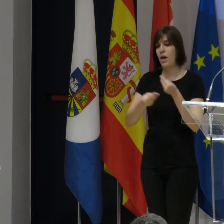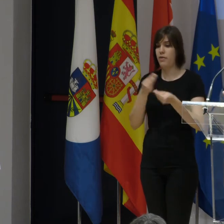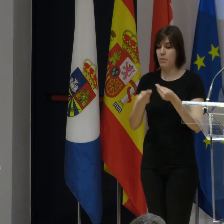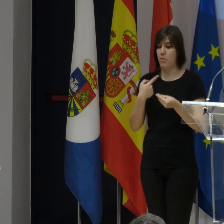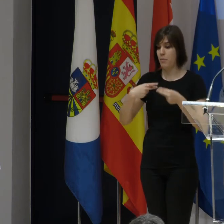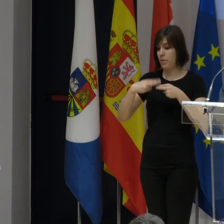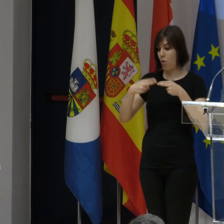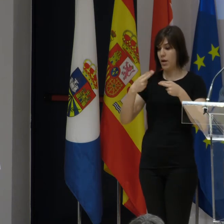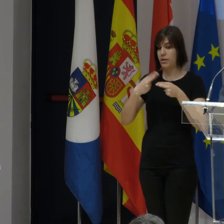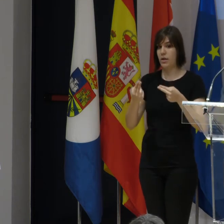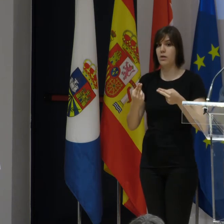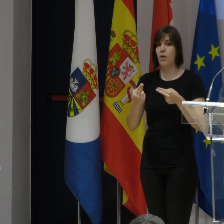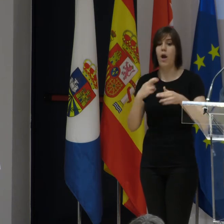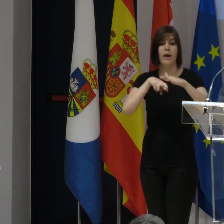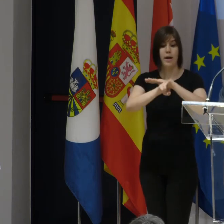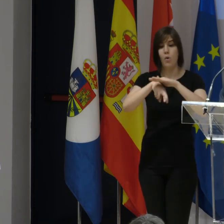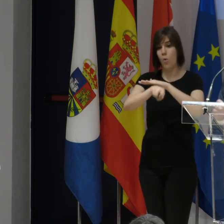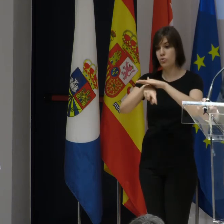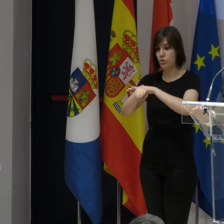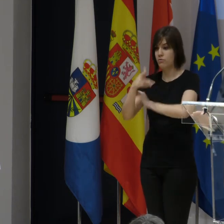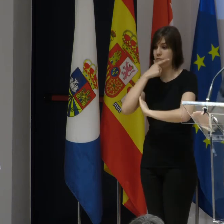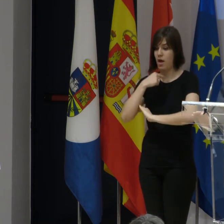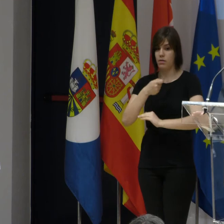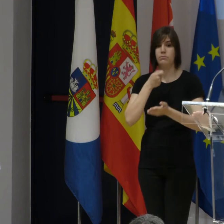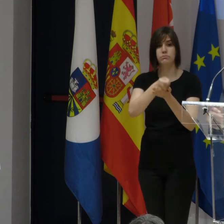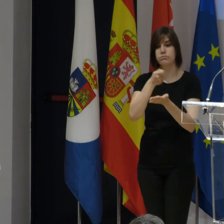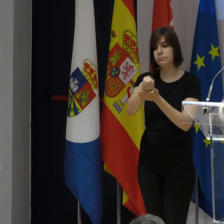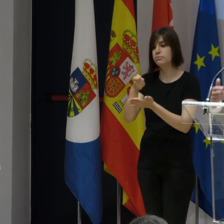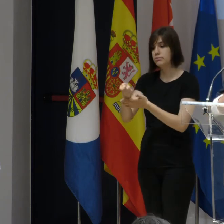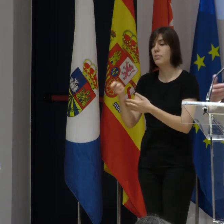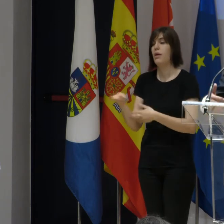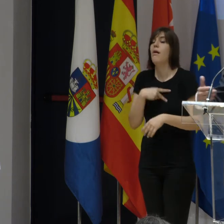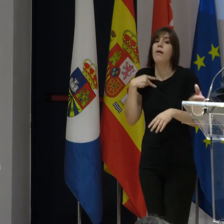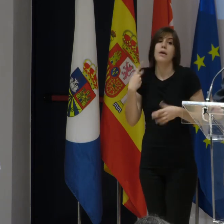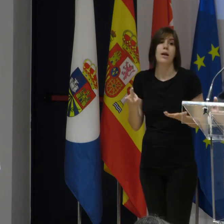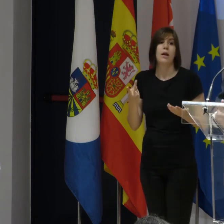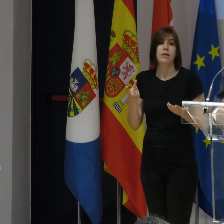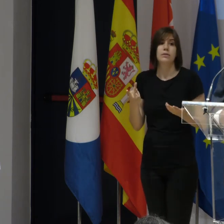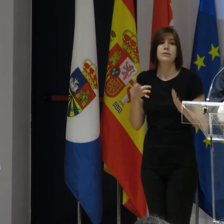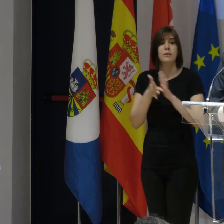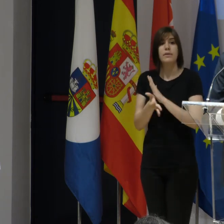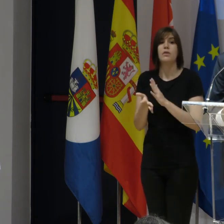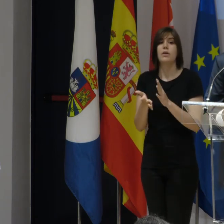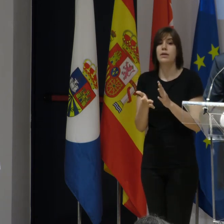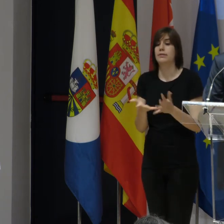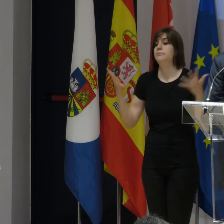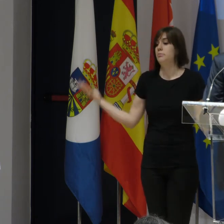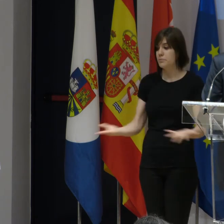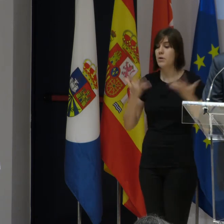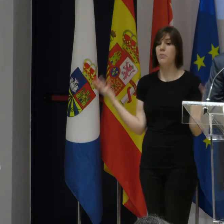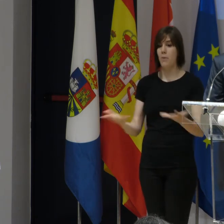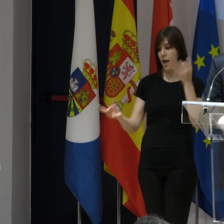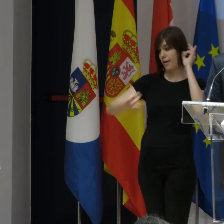públicos es poner recursos, ¿no? Es un premio que en definitiva lo que viene a resaltar es a incentivar la